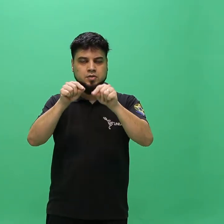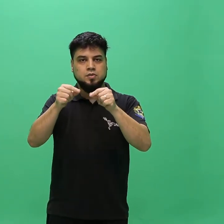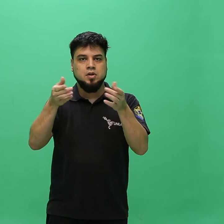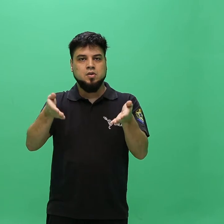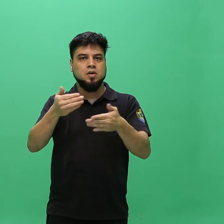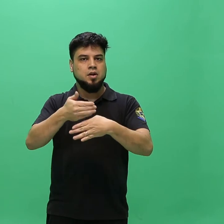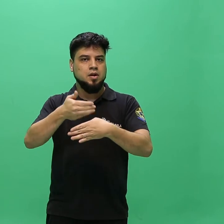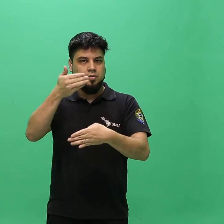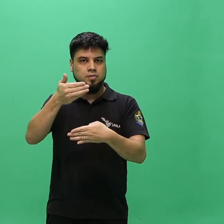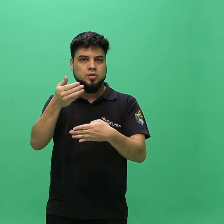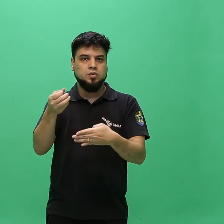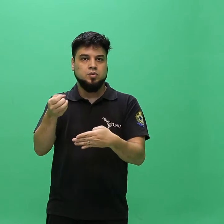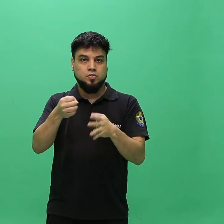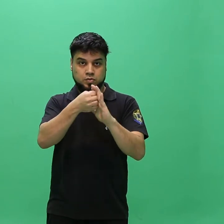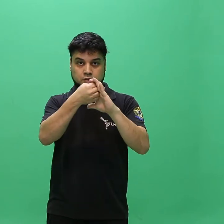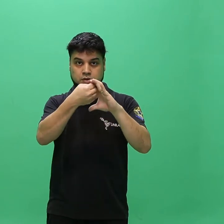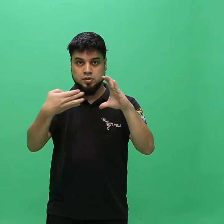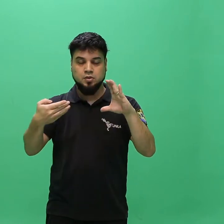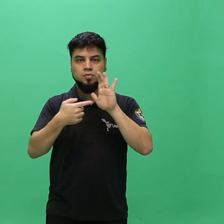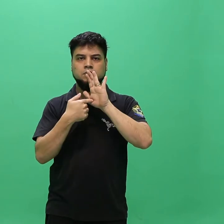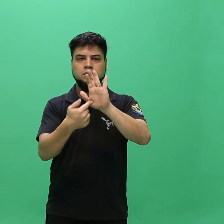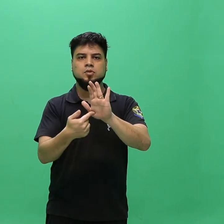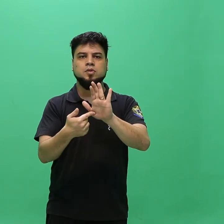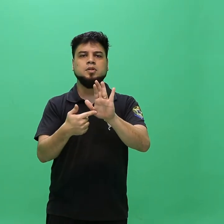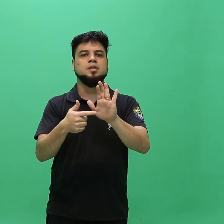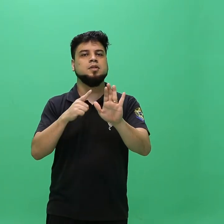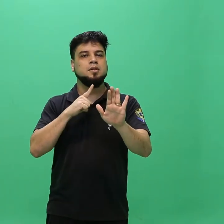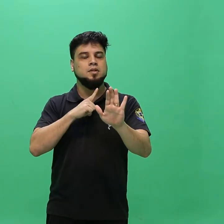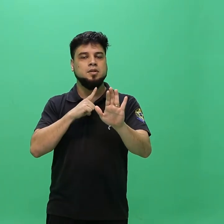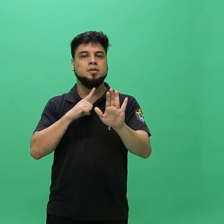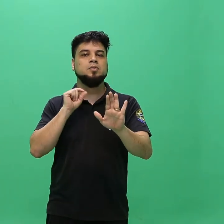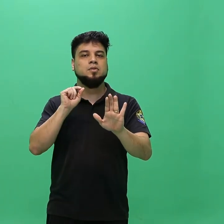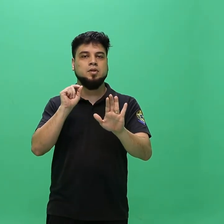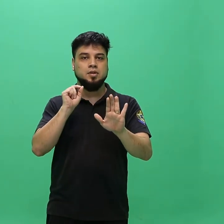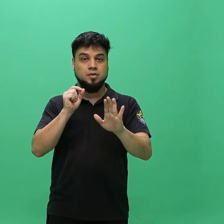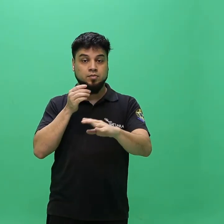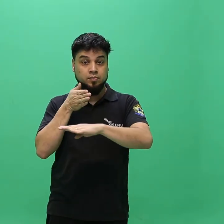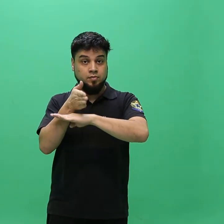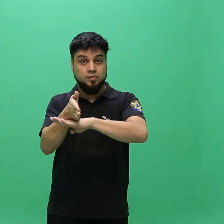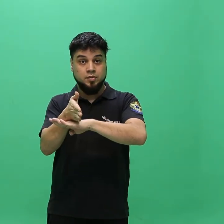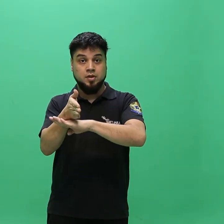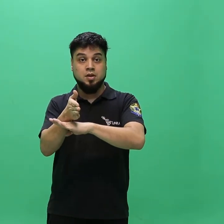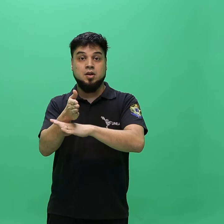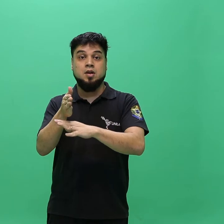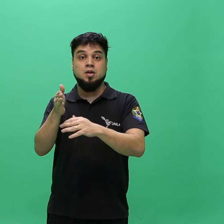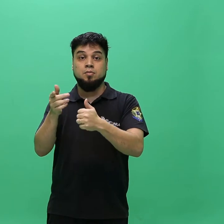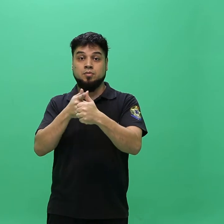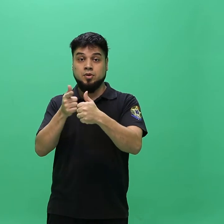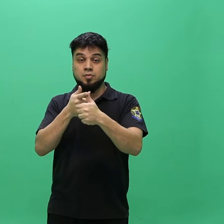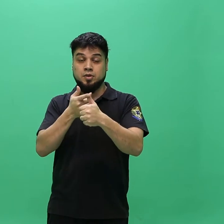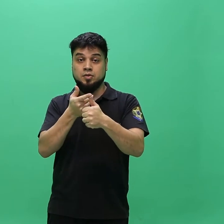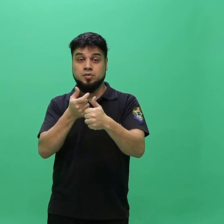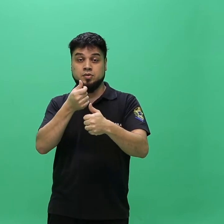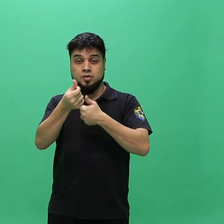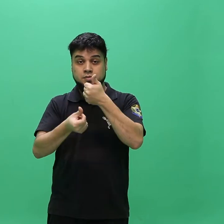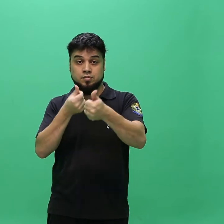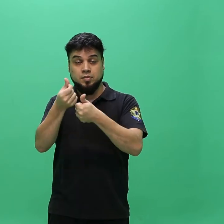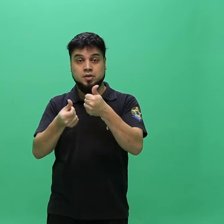inscrições neste edital, são válidos para o ingresso no primeiro semestre do ano letivo de